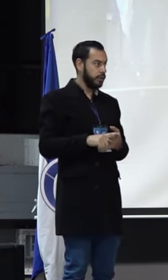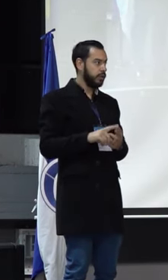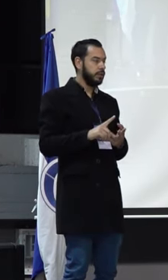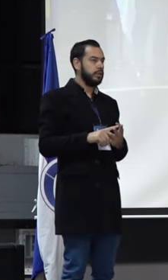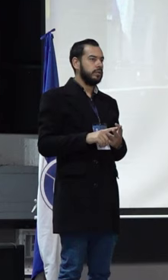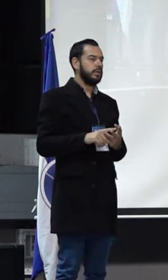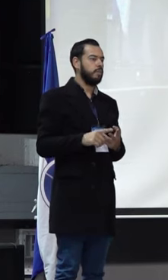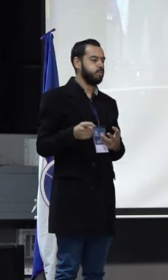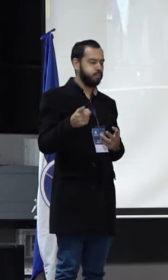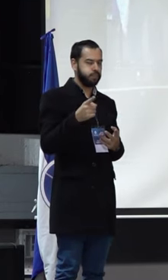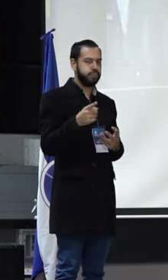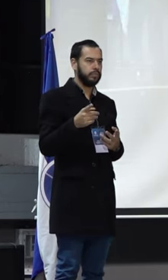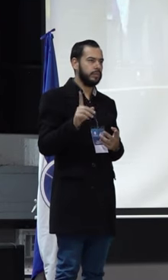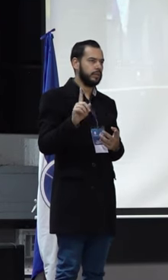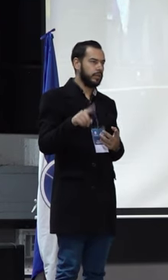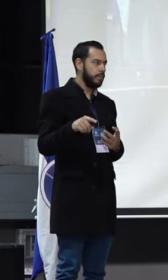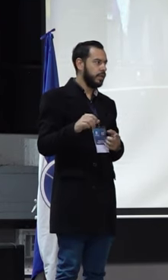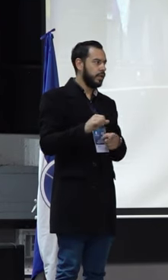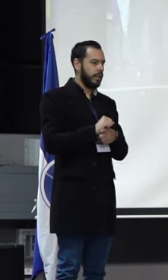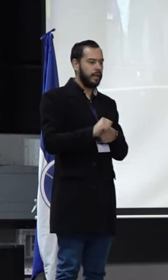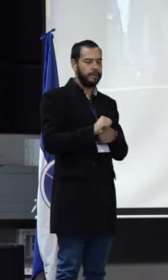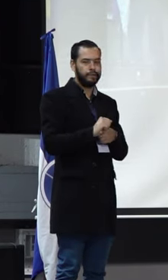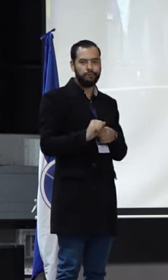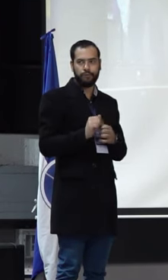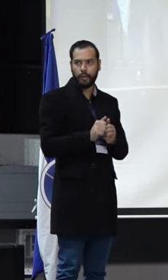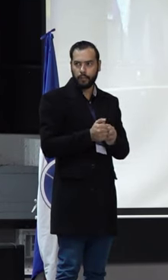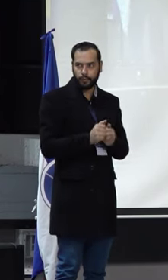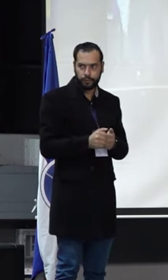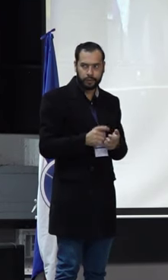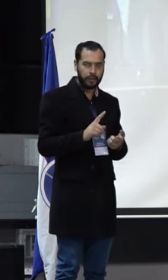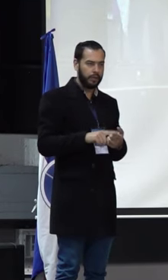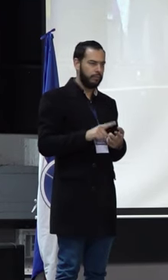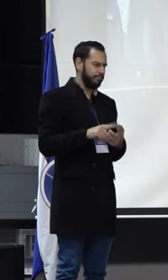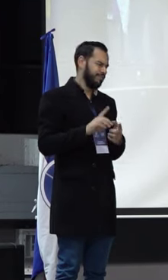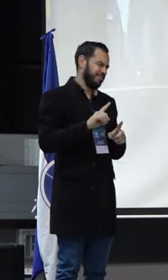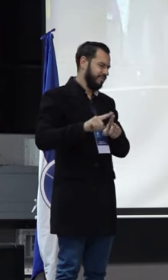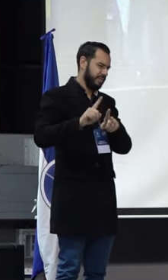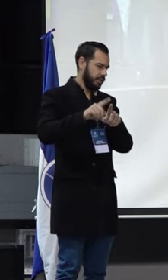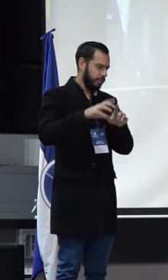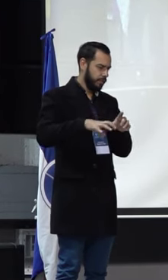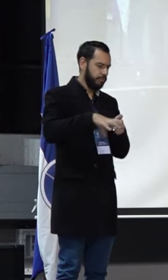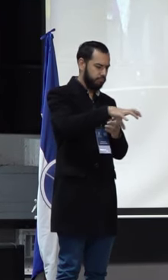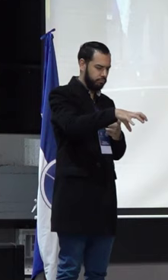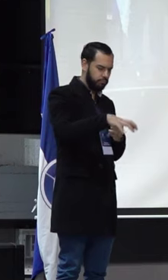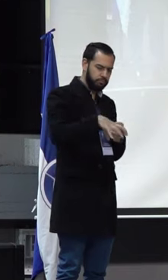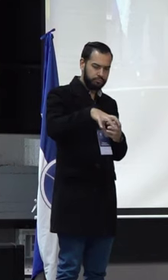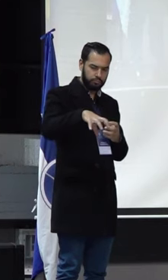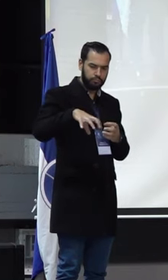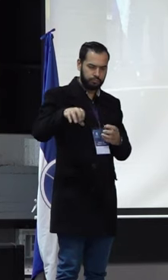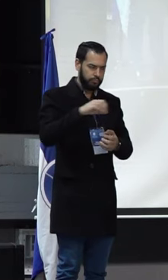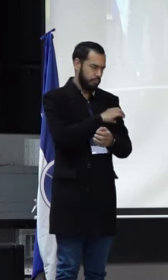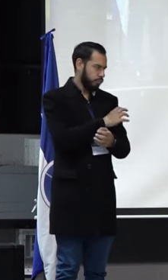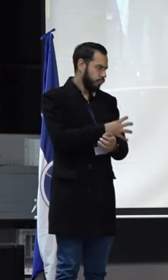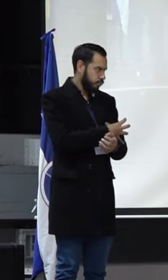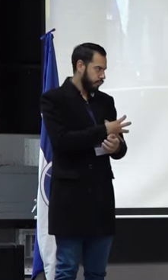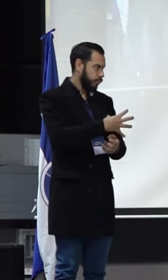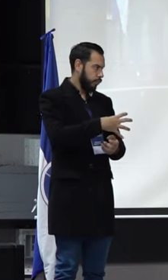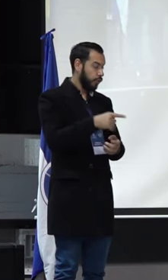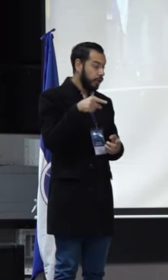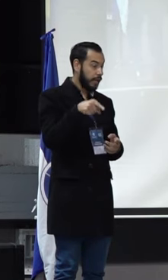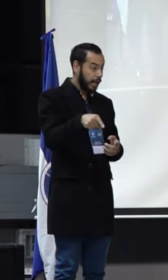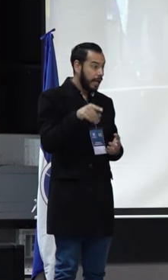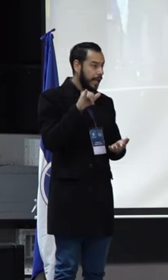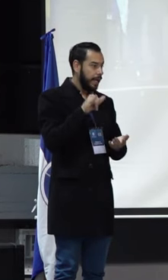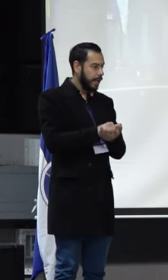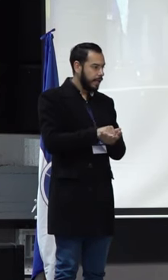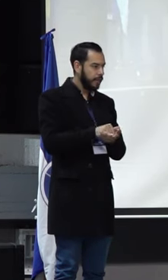haciendo ejercicios deportivos, es decir, desde diferentes campos potenciar estos